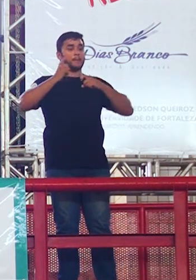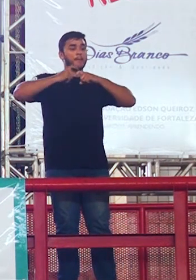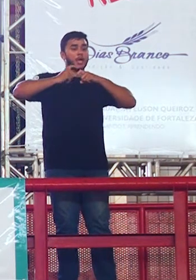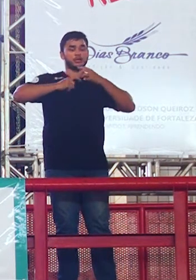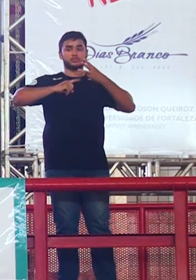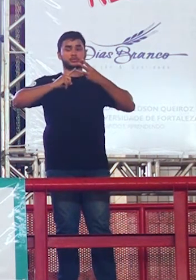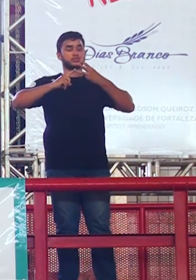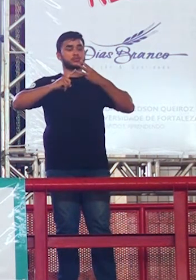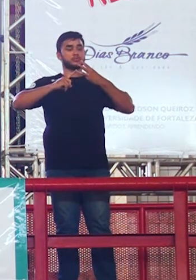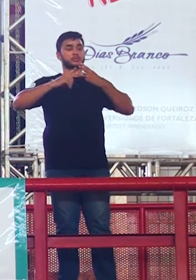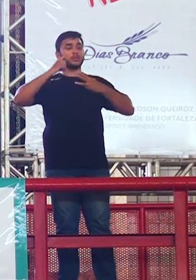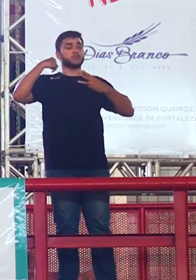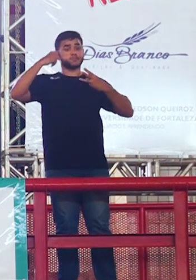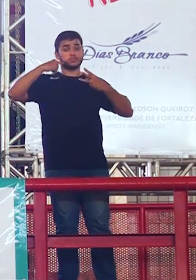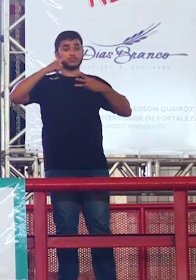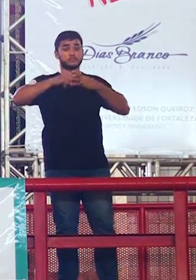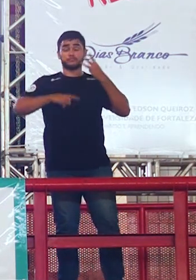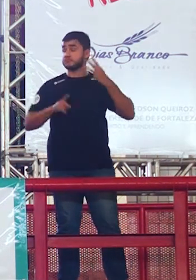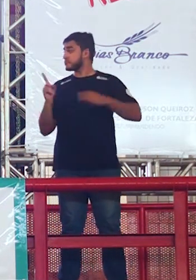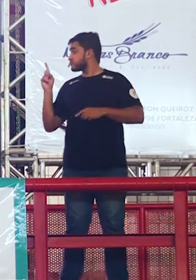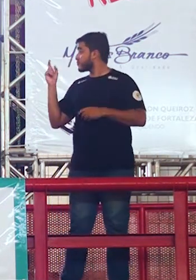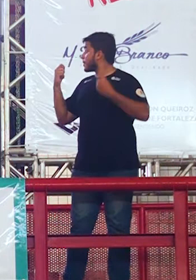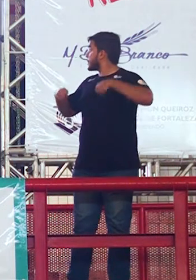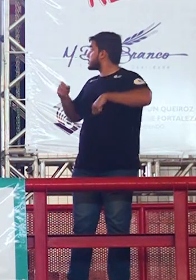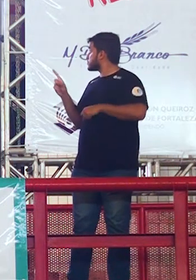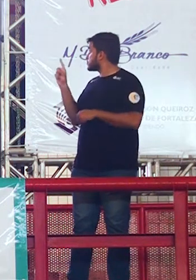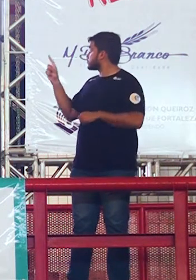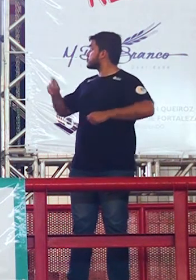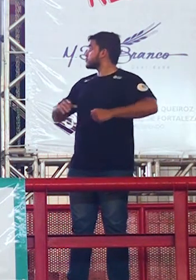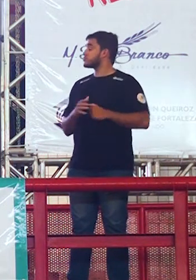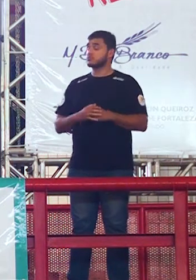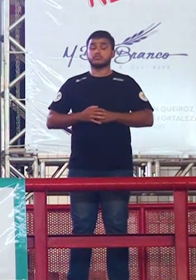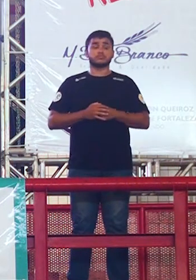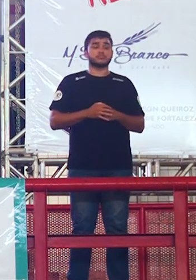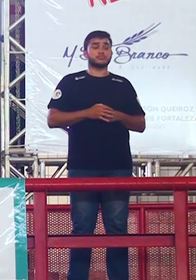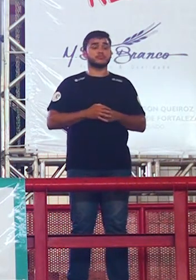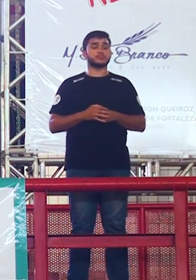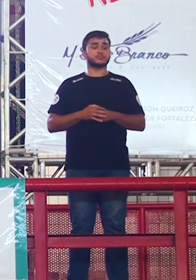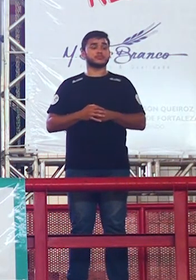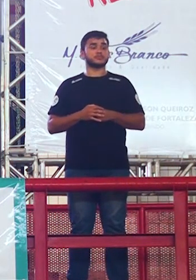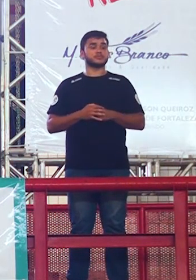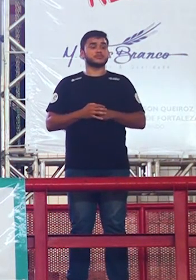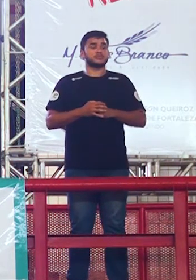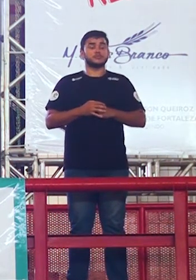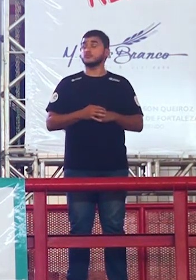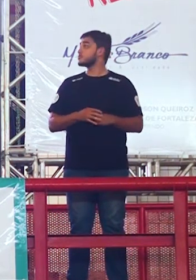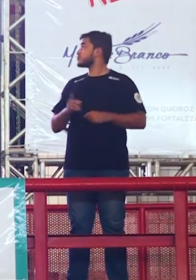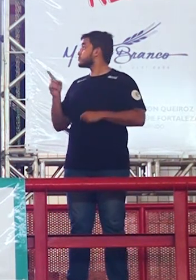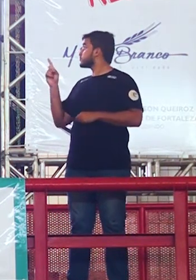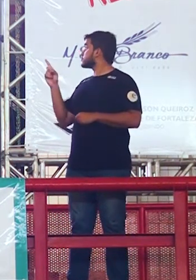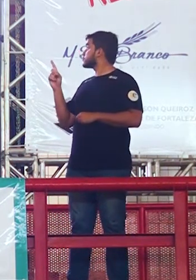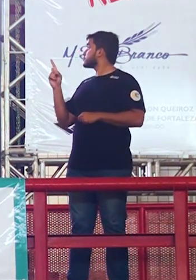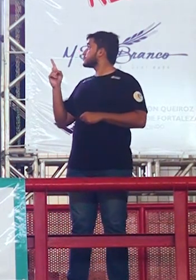pequena puxa por favor mais aqui voltando ó a do meio